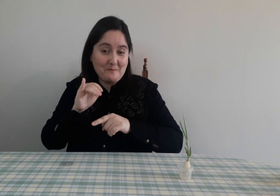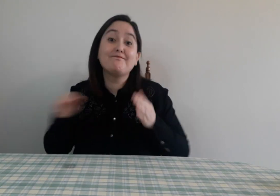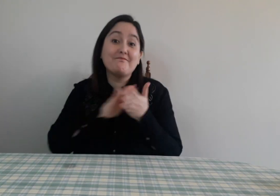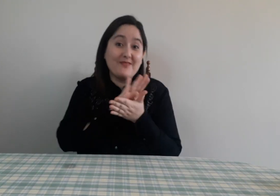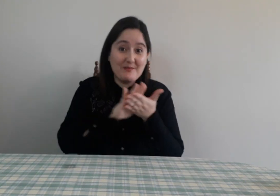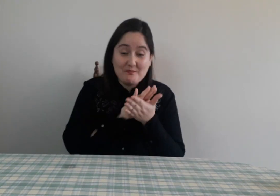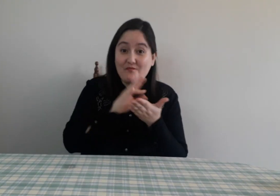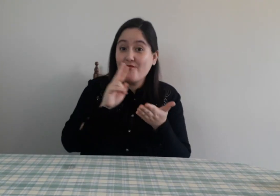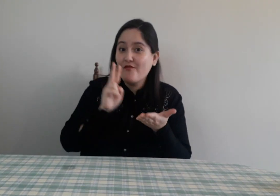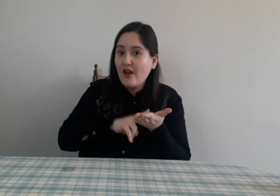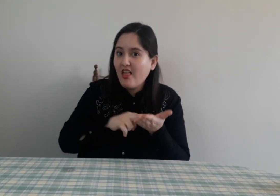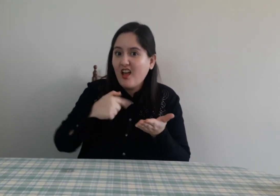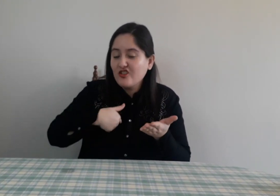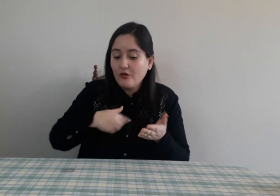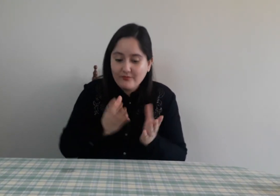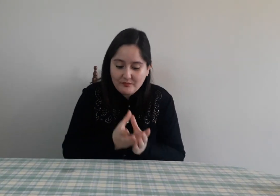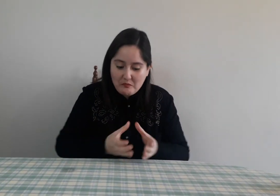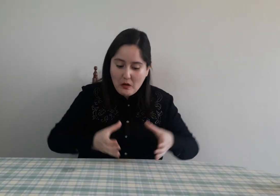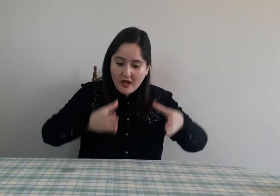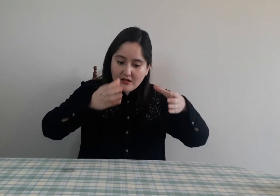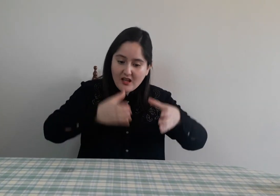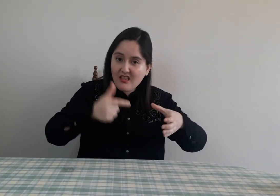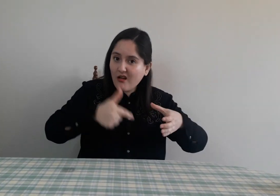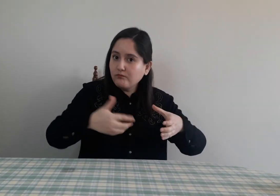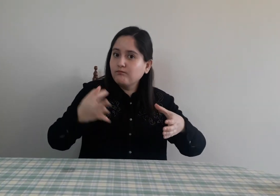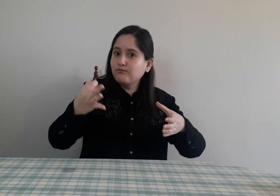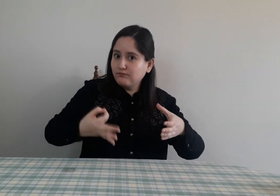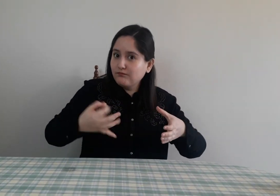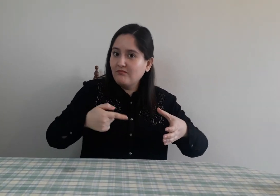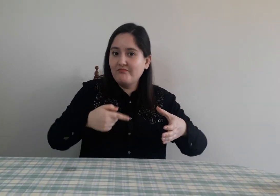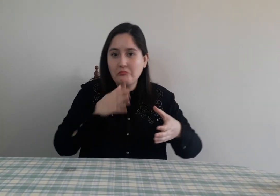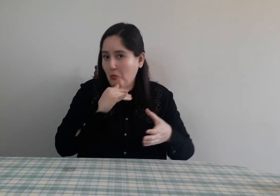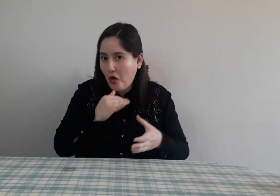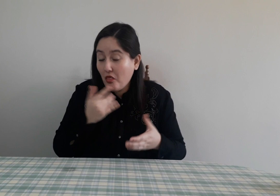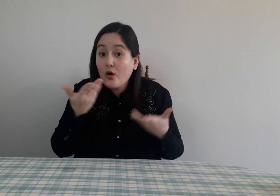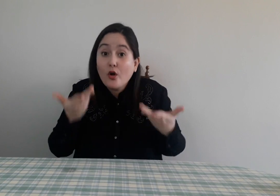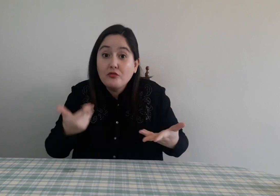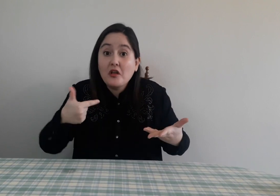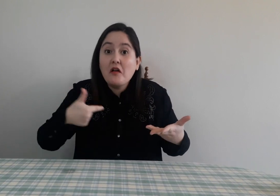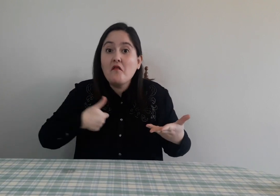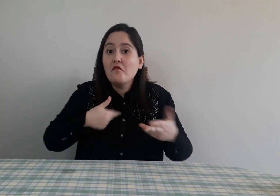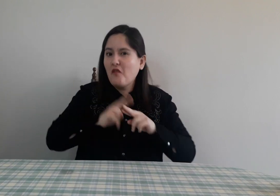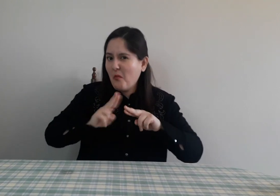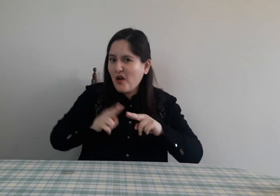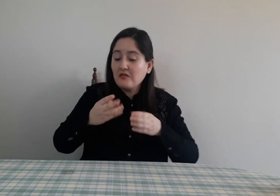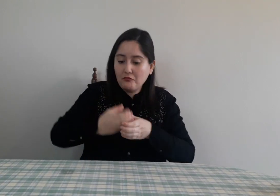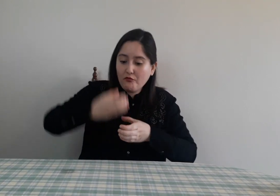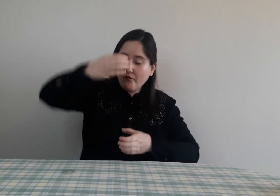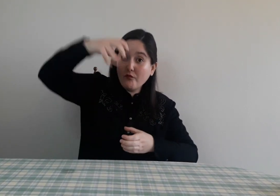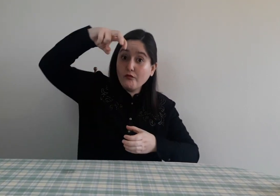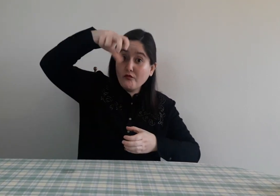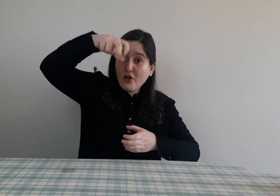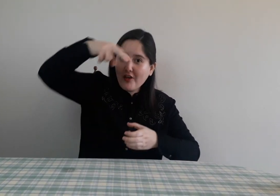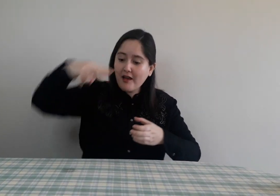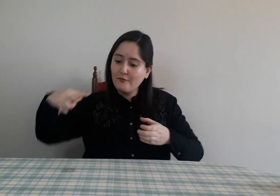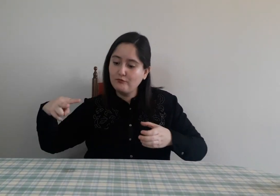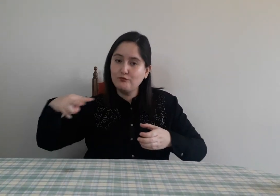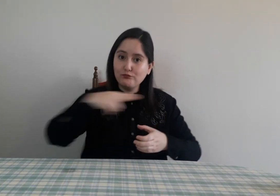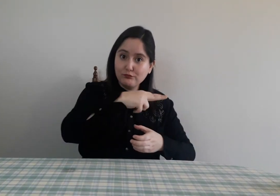Ya, la verdad es que yo no tengo un macetero como tal. Pero, voy a ocupar una botella y la voy a cortar.